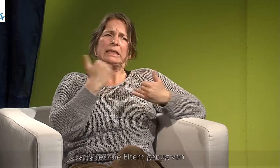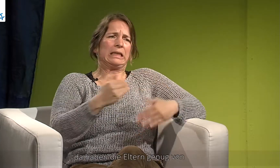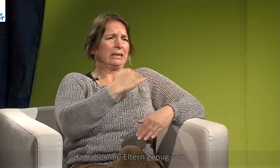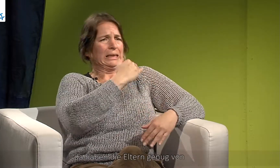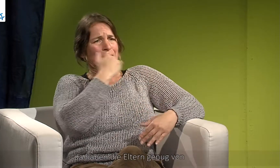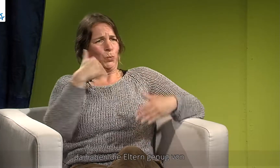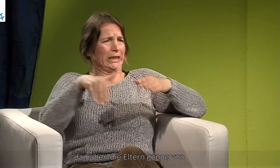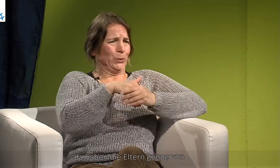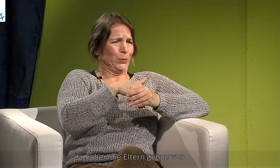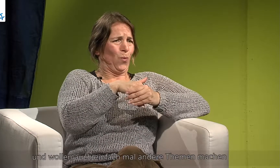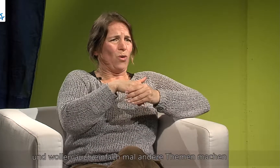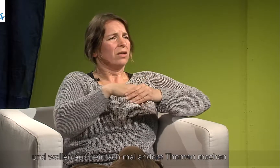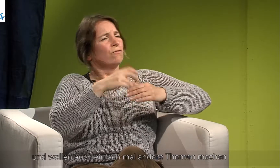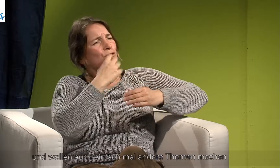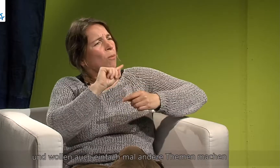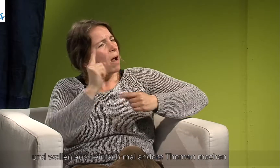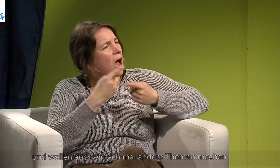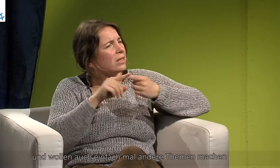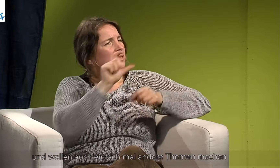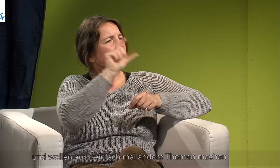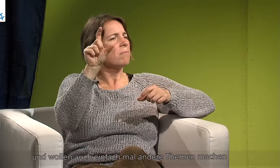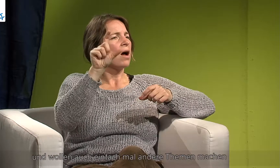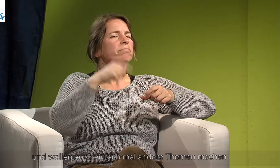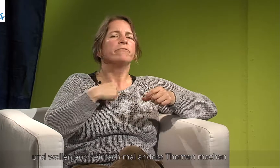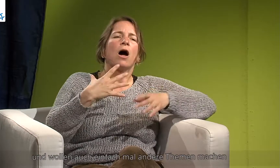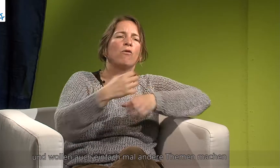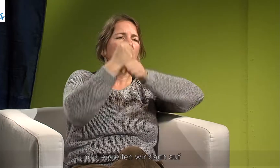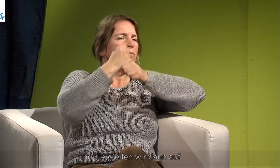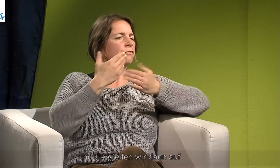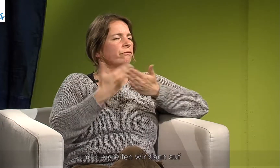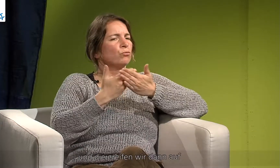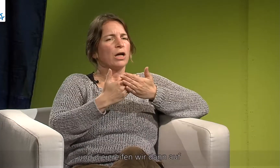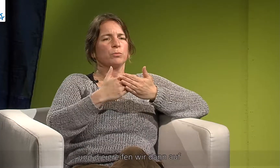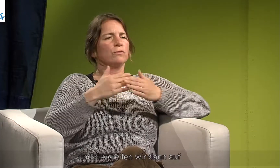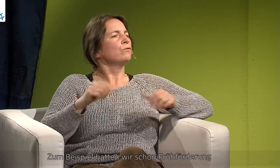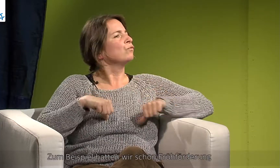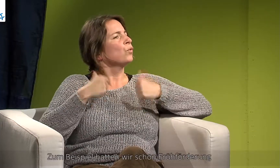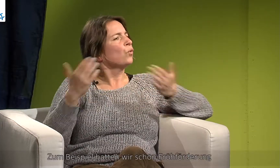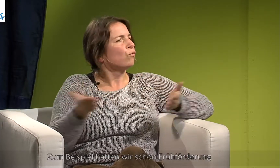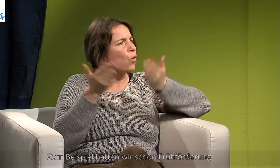genug von dem Thema und wollen auch einfach mal andere Themen machen. Und die greifen wir dann auf. Also zum Beispiel hatten wir schon